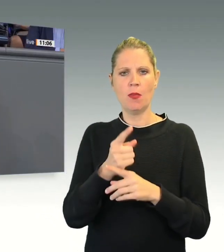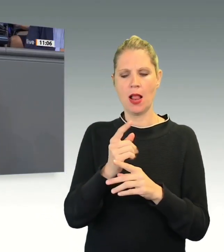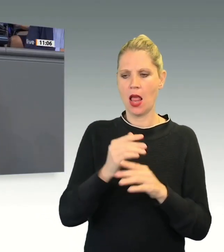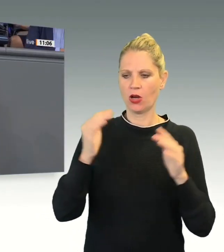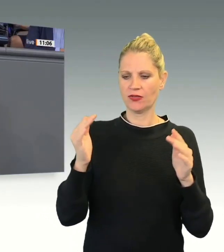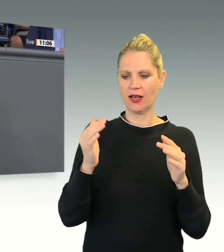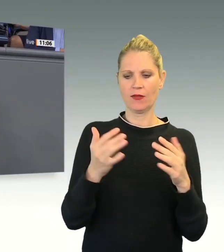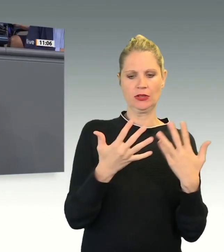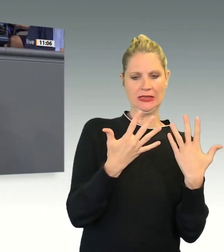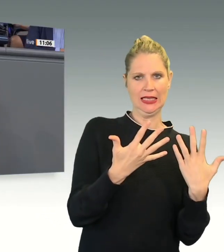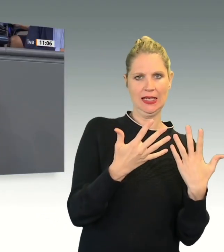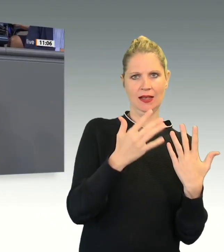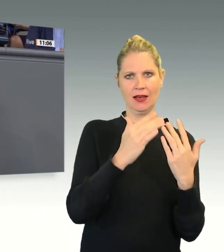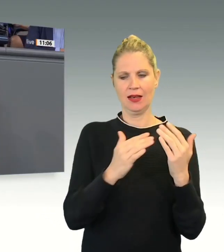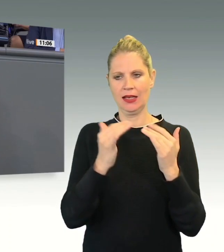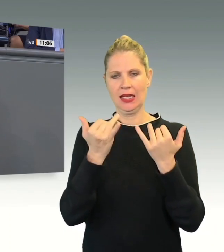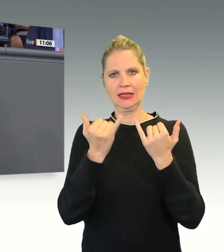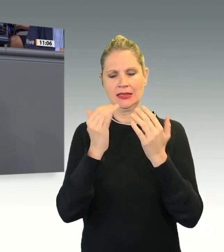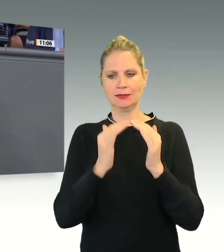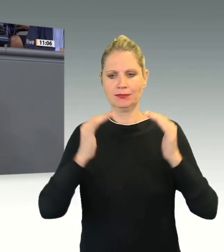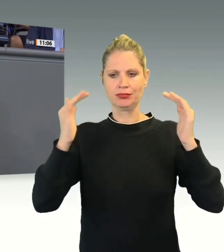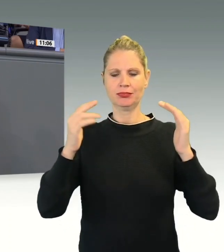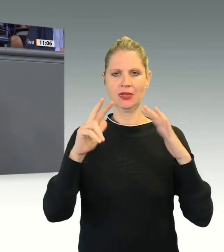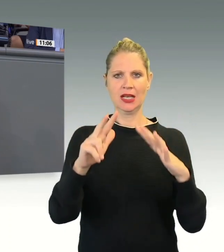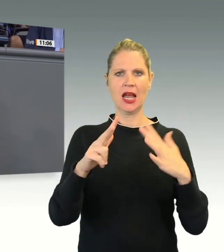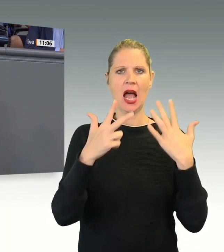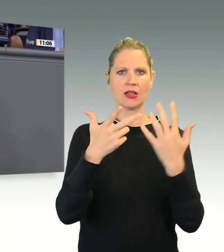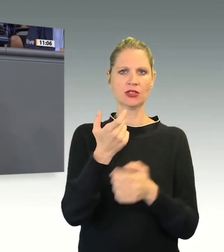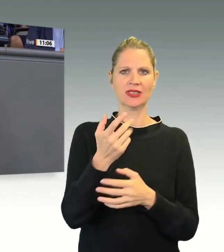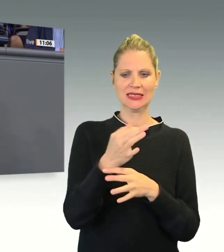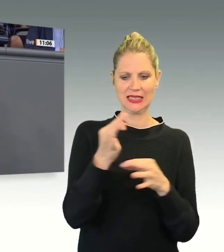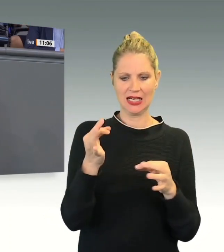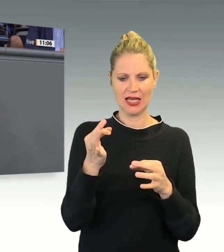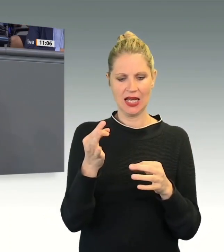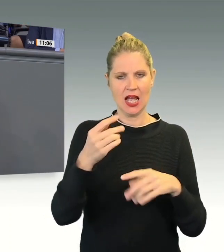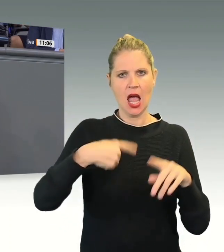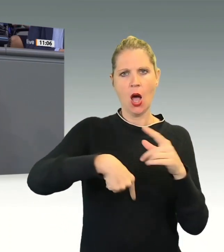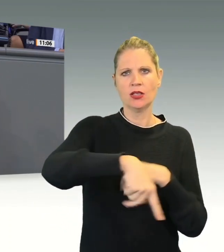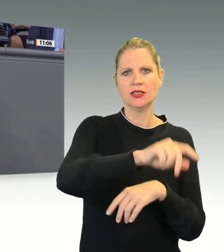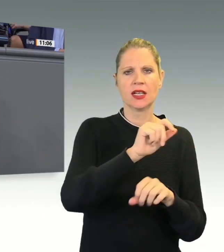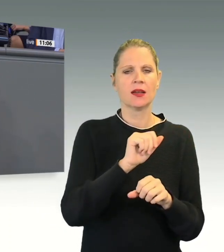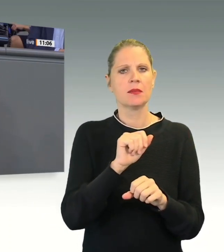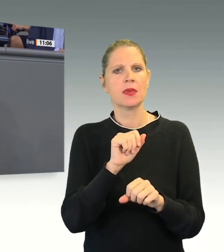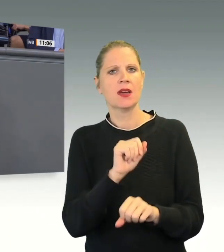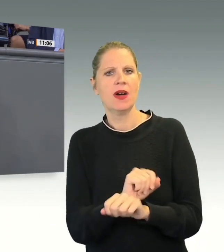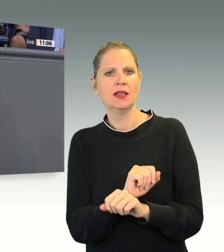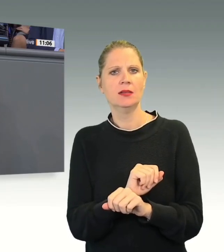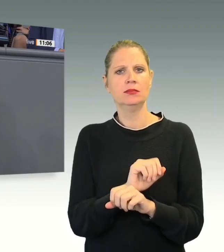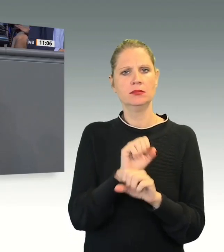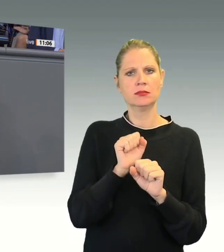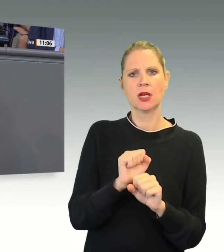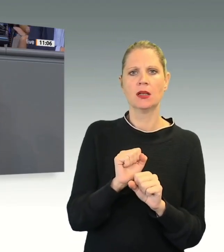28 Tage. Ausreisegewahrsam ist unter deutlich geringeren Tatbestandsvoraussetzungen möglich als die